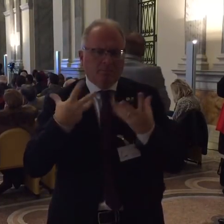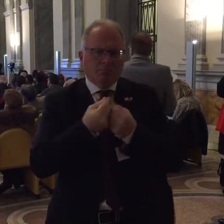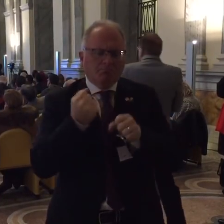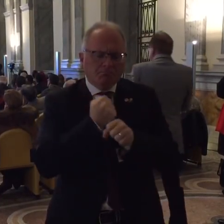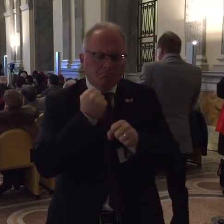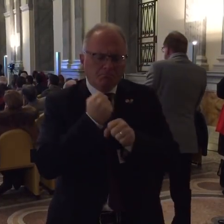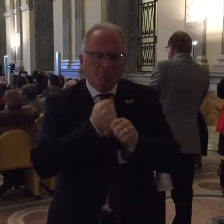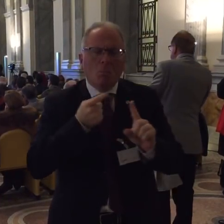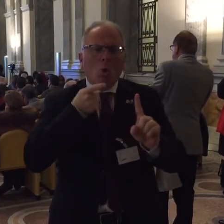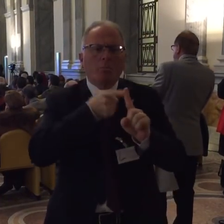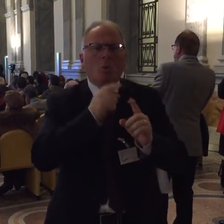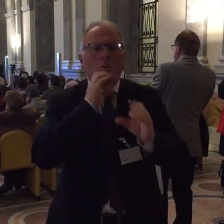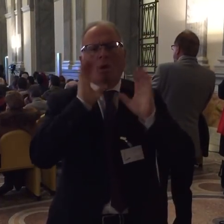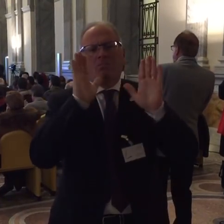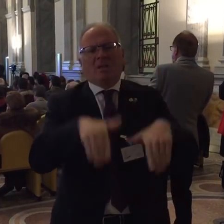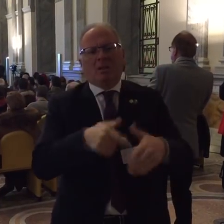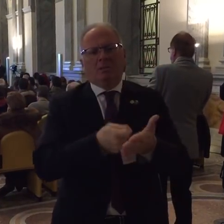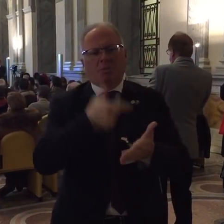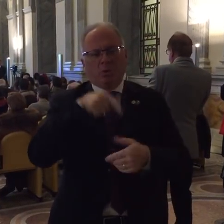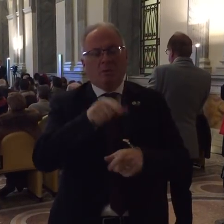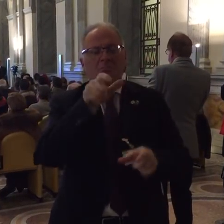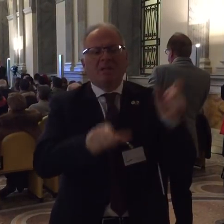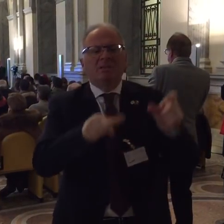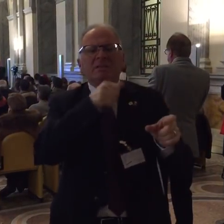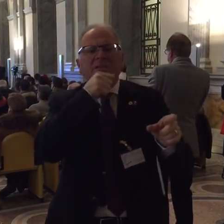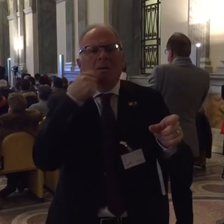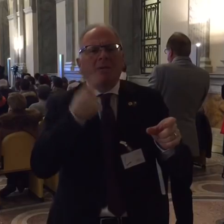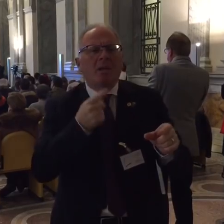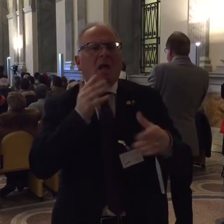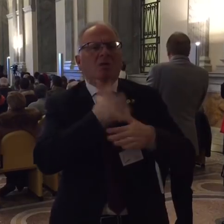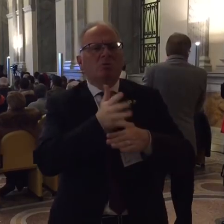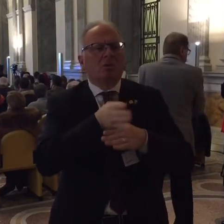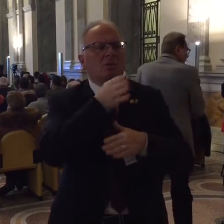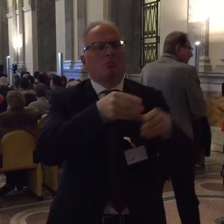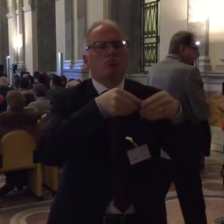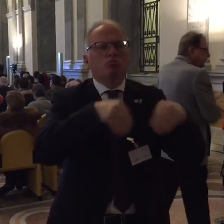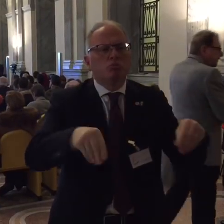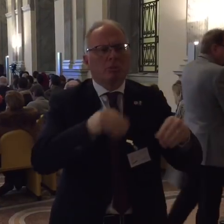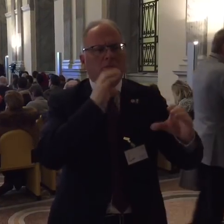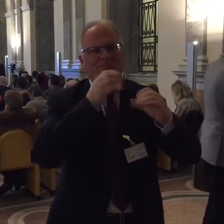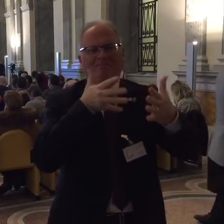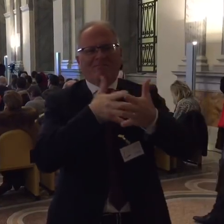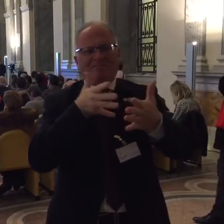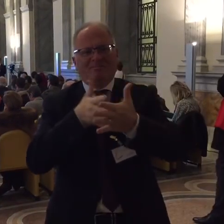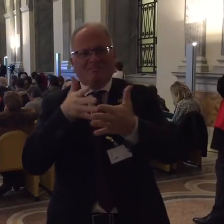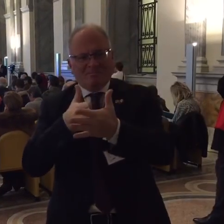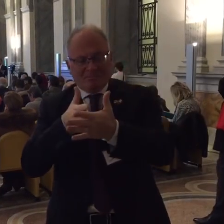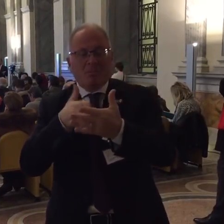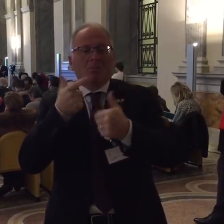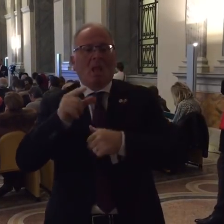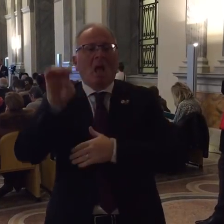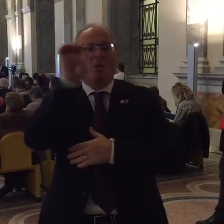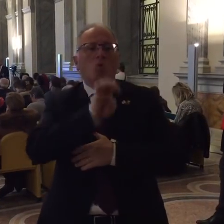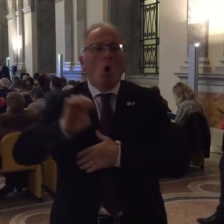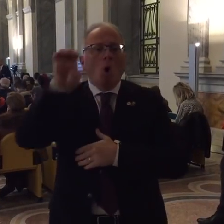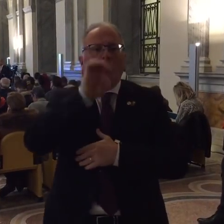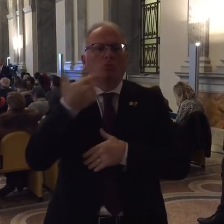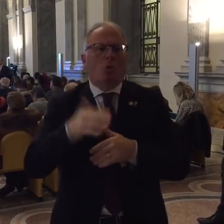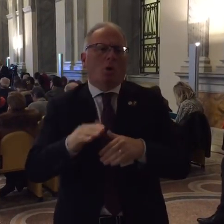turismo con tutti, e io devo andare a fare in vacanza o fare un divertimento di vacanza, un pazzo romantico o sportivo, quello che ti pare, perché